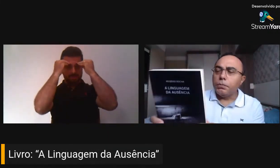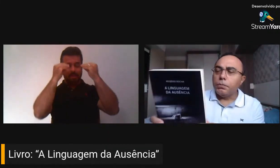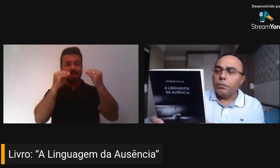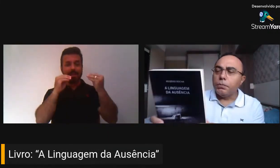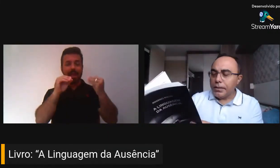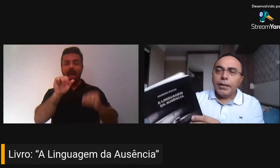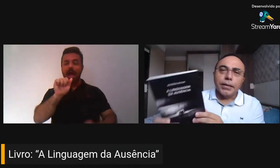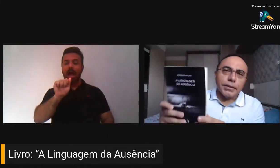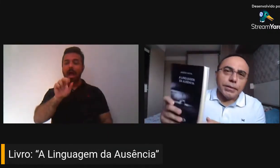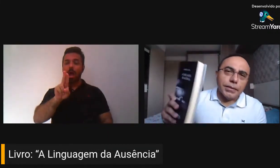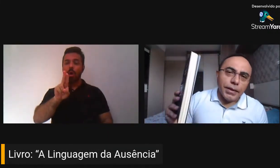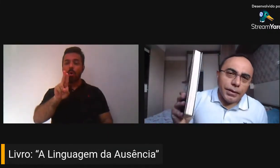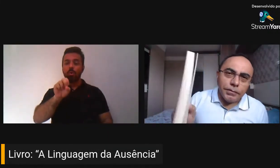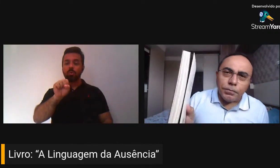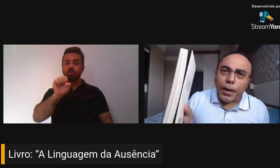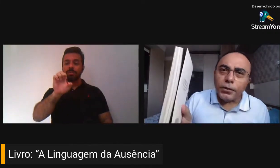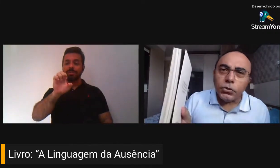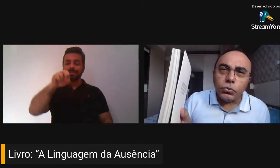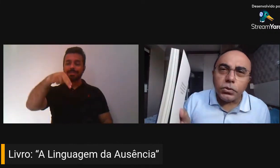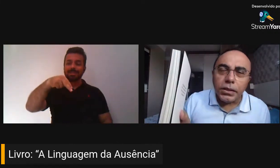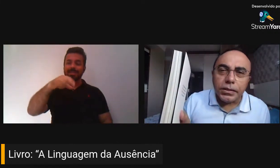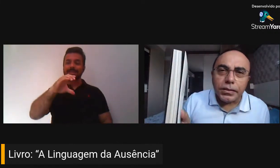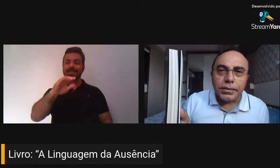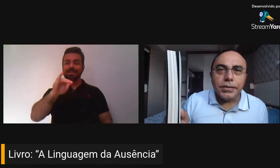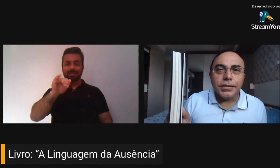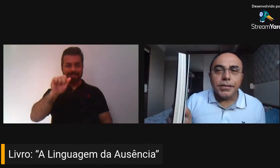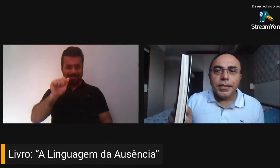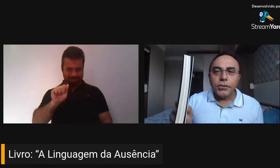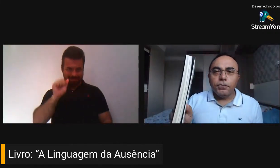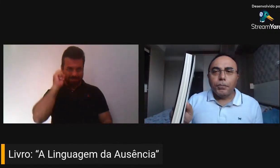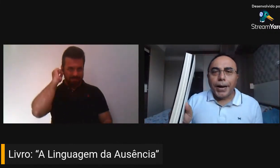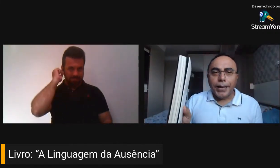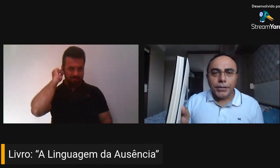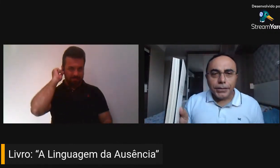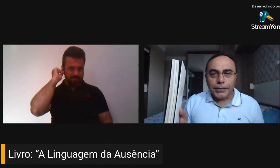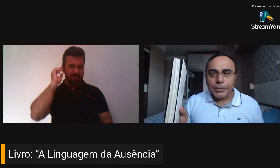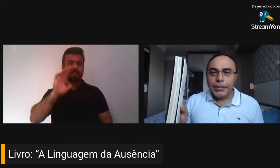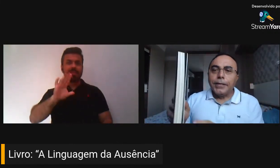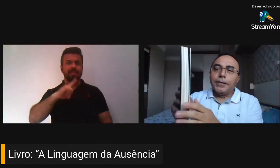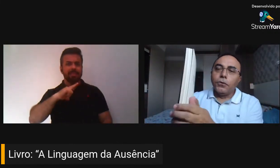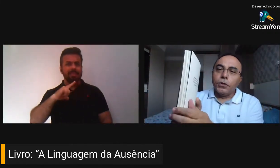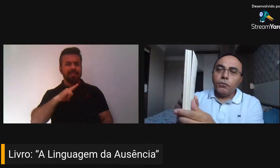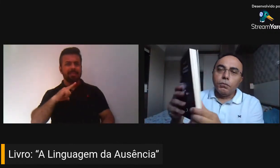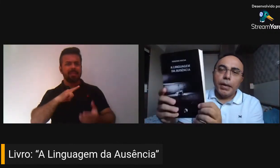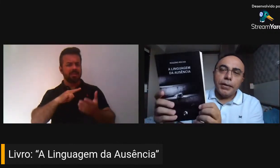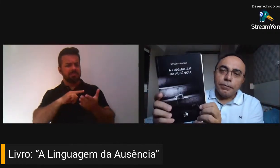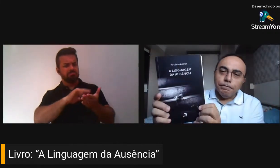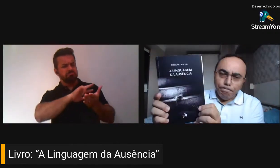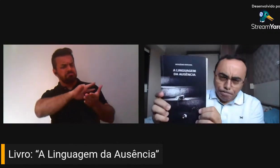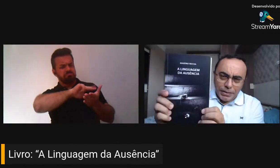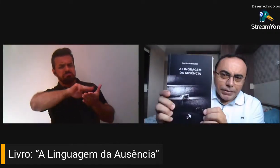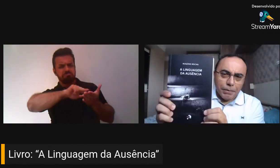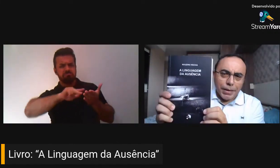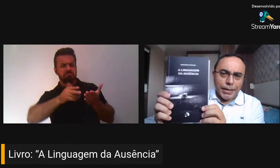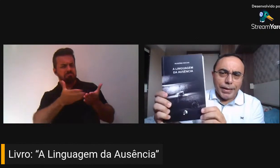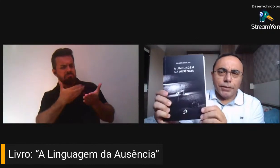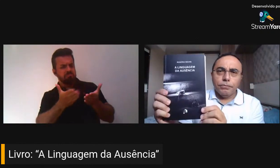poemas, ele tem mais de 217 páginas, então é livro bem